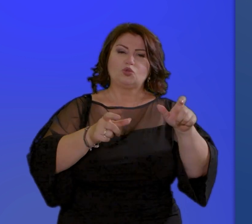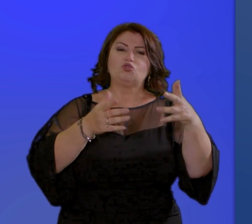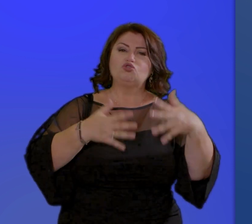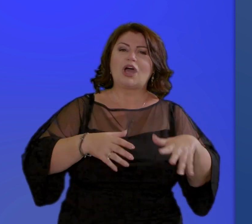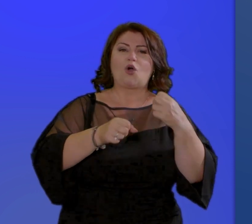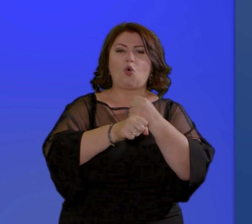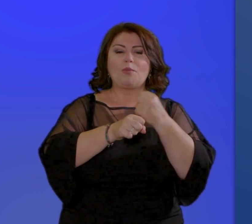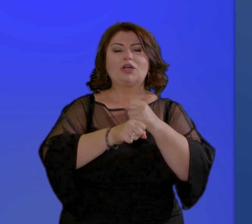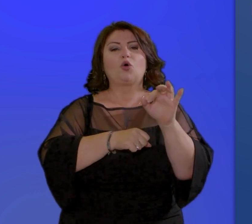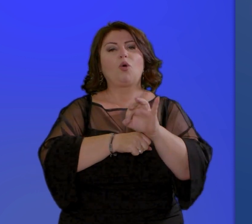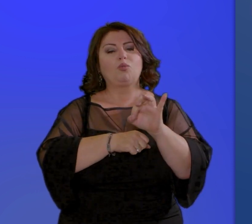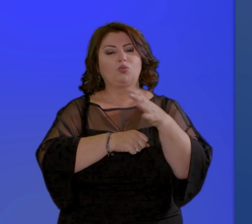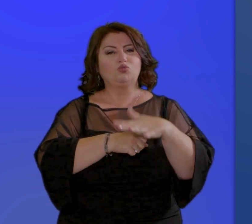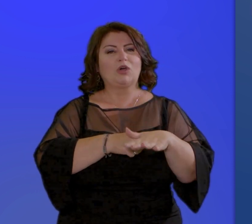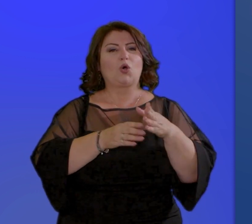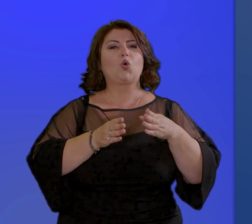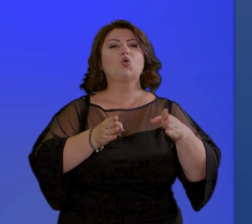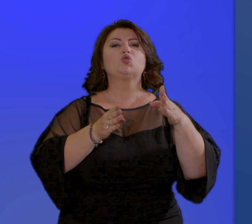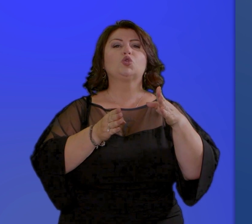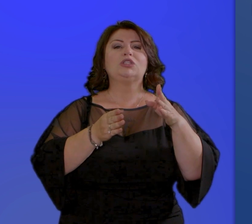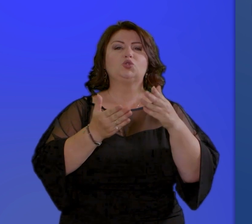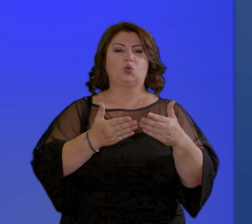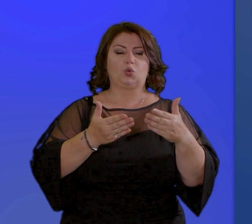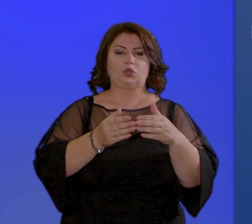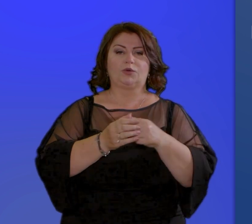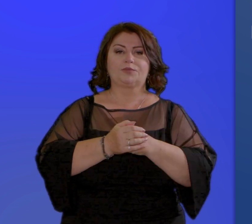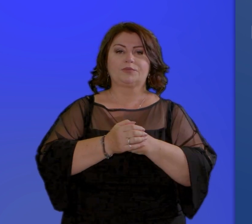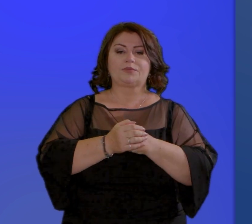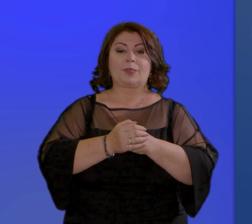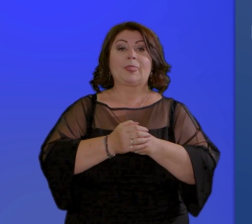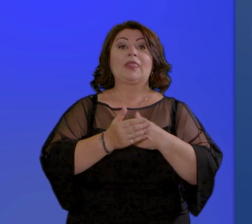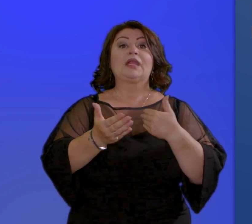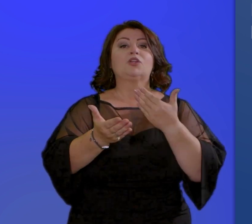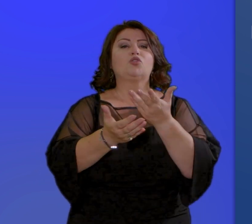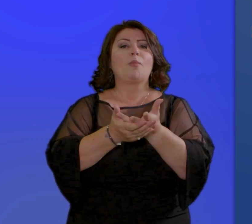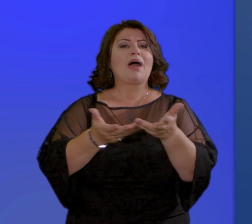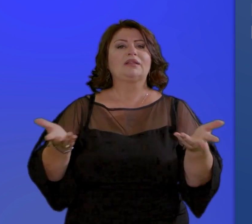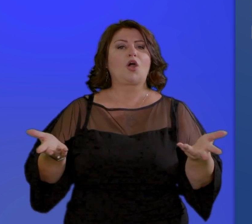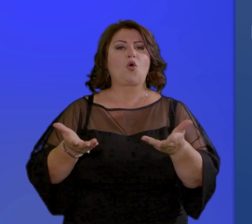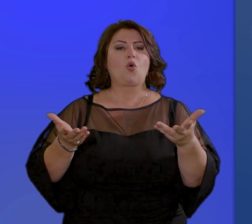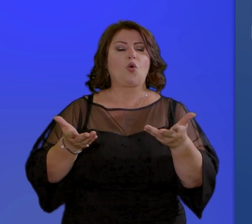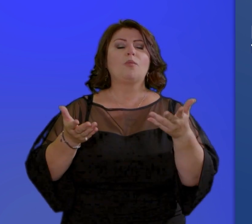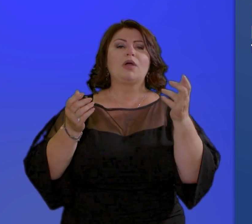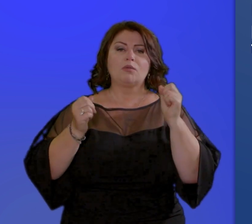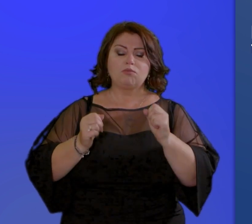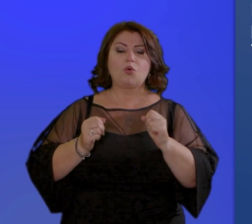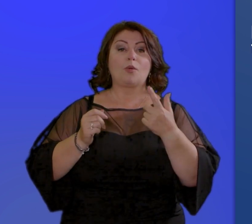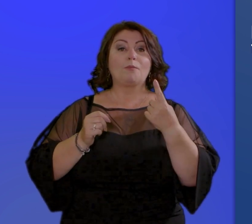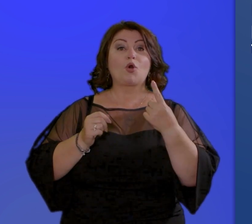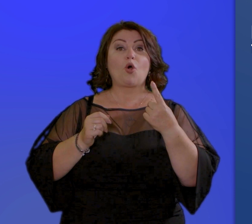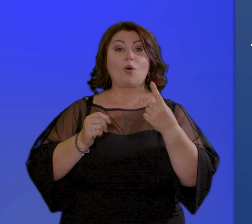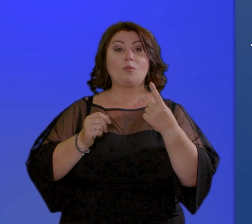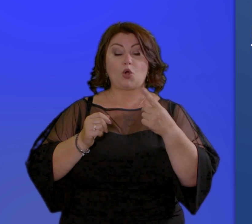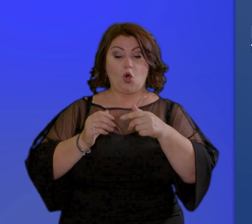la domanda può essere presentata a partire dal sesto giorno di ciascun mese fino alla fine